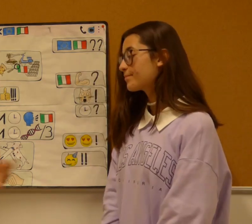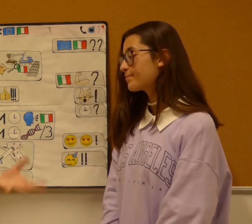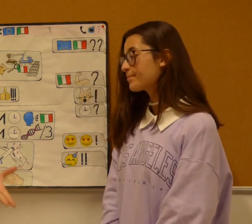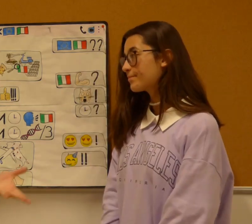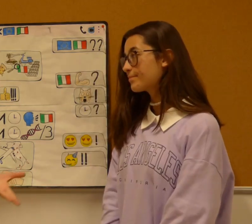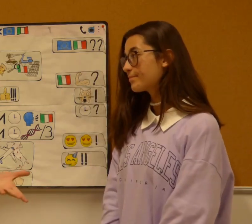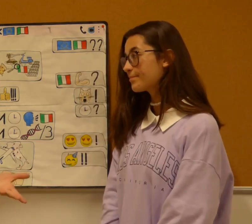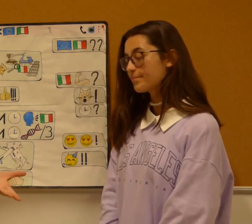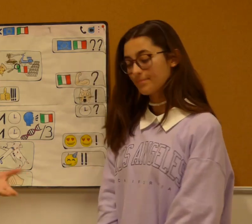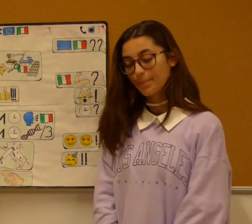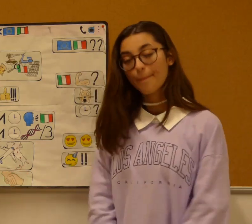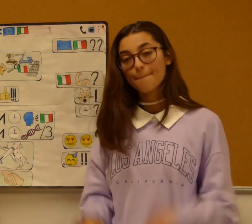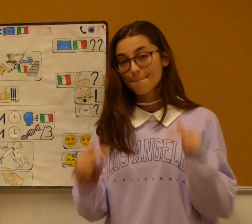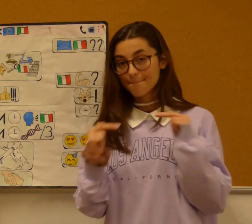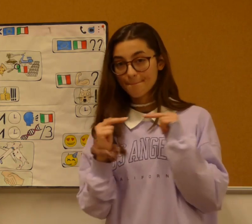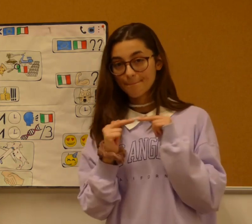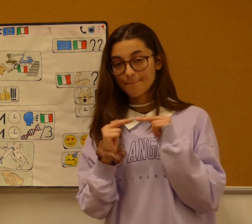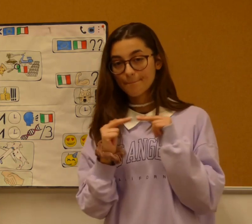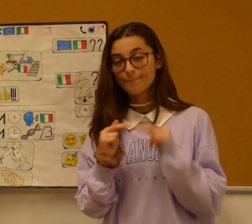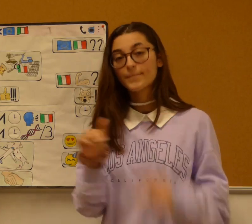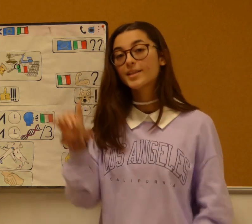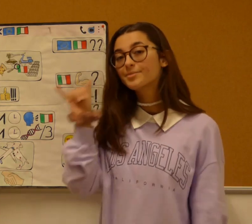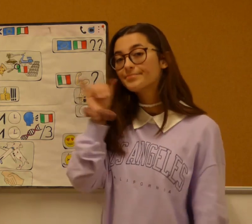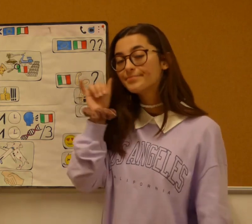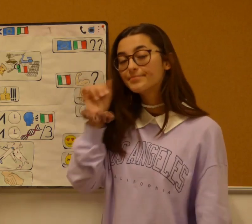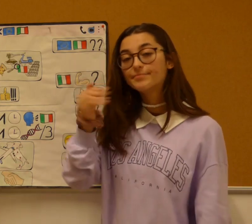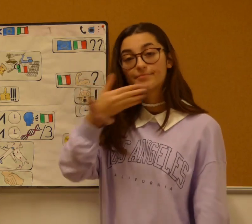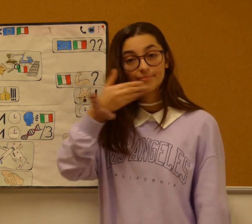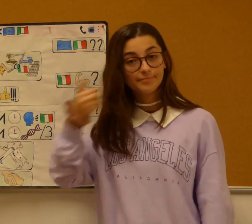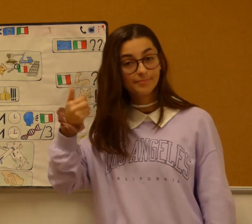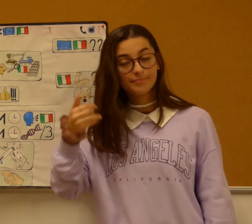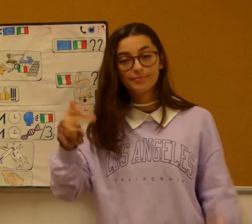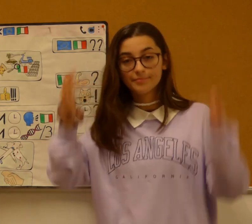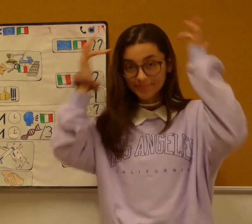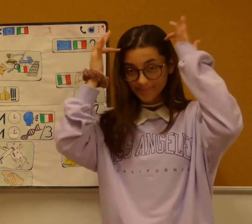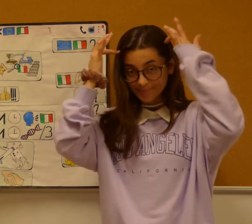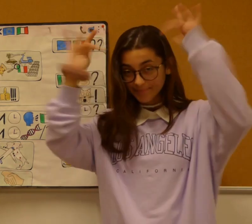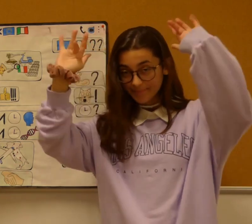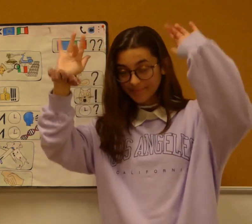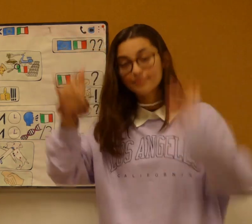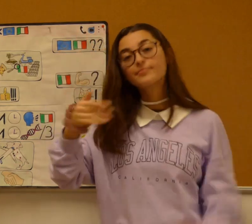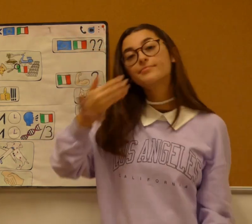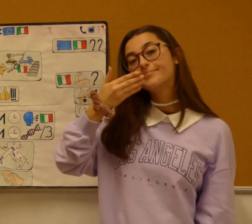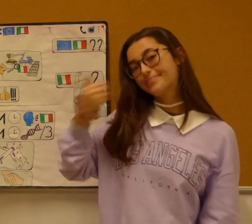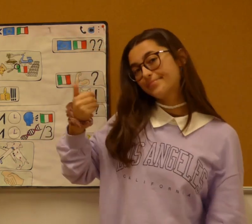Qu'apporte cette option ? Un niveau italien et une culture renforcée.